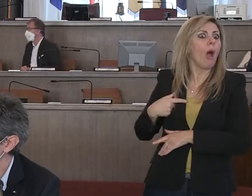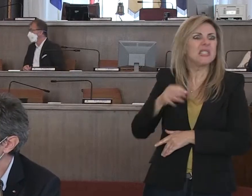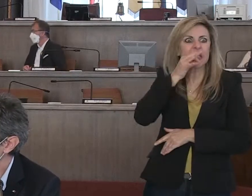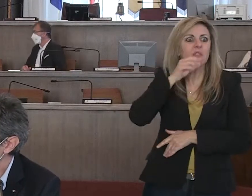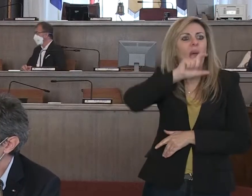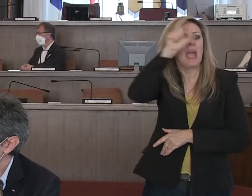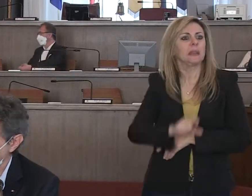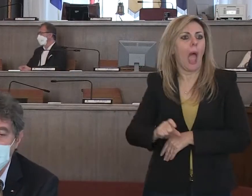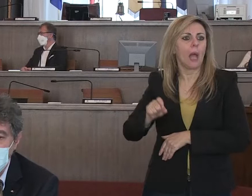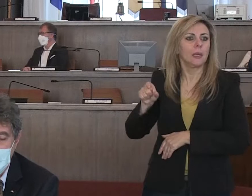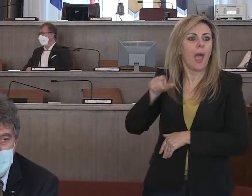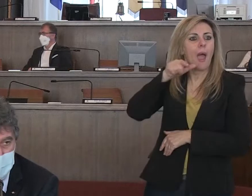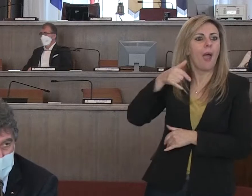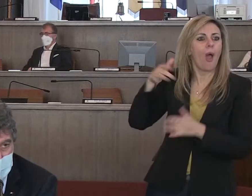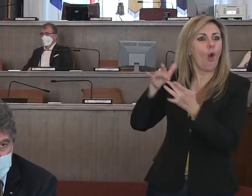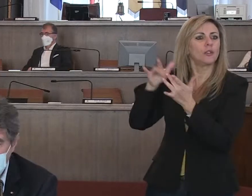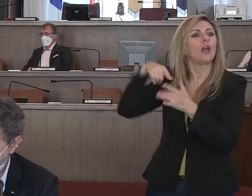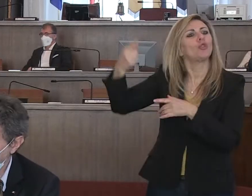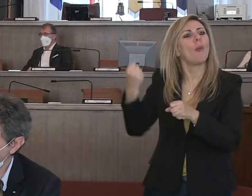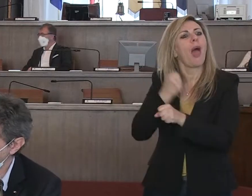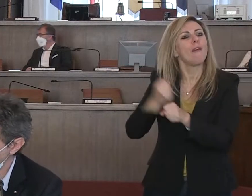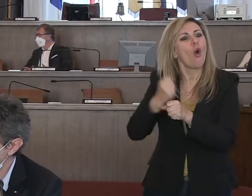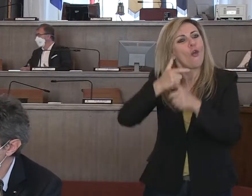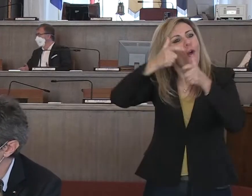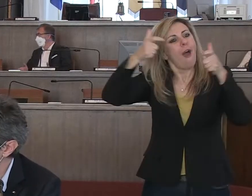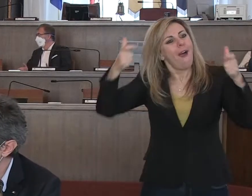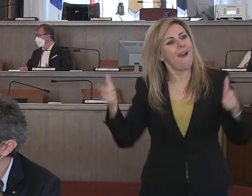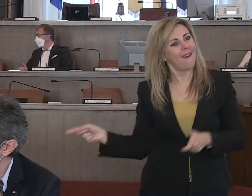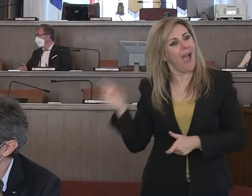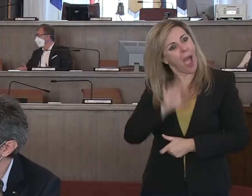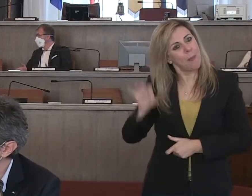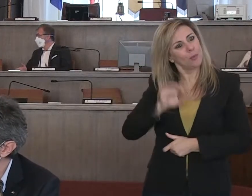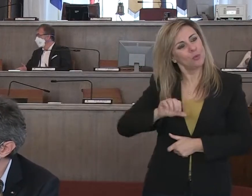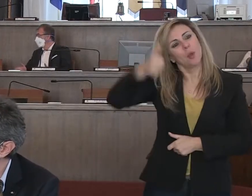che servirà anche dopo e io penso che questo